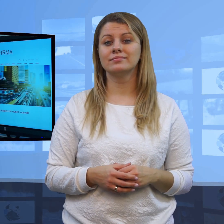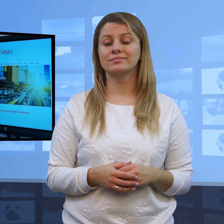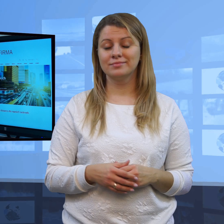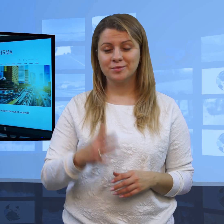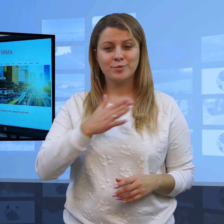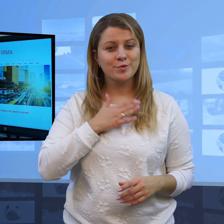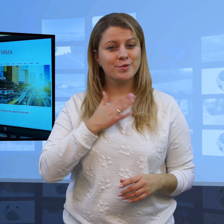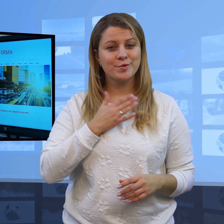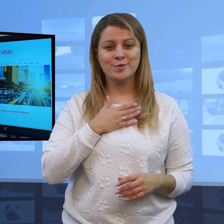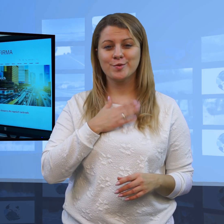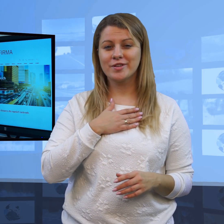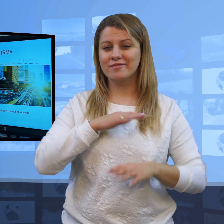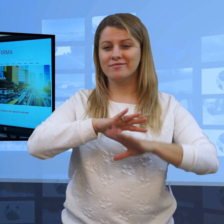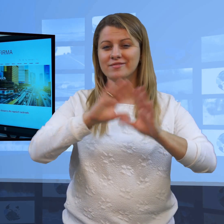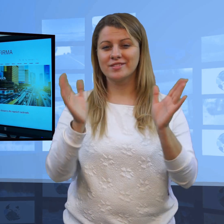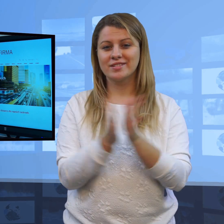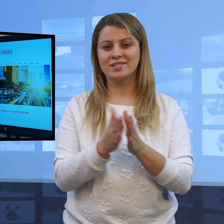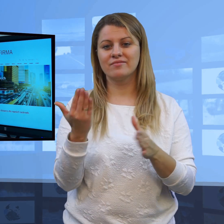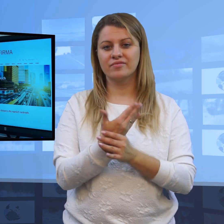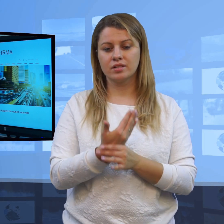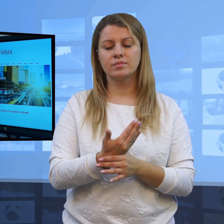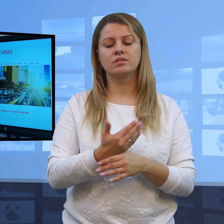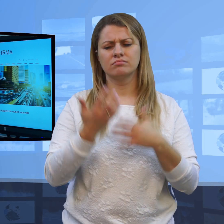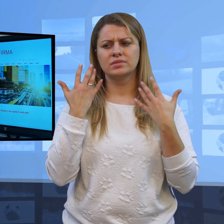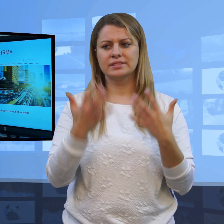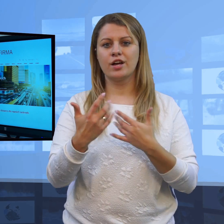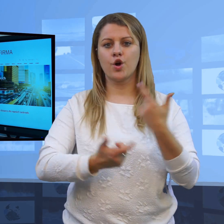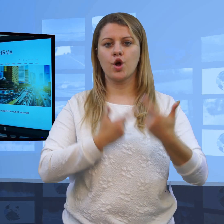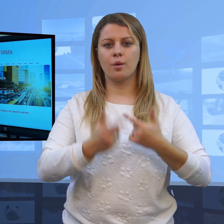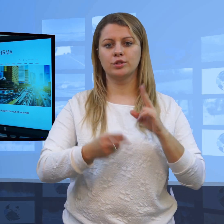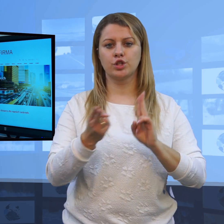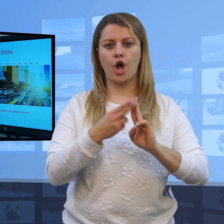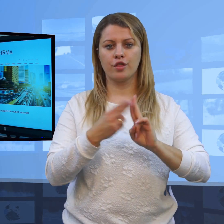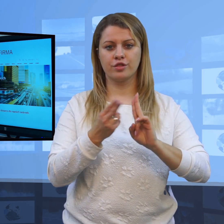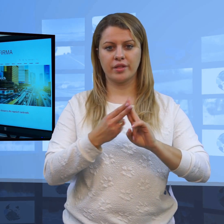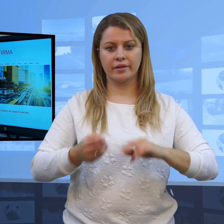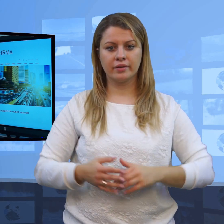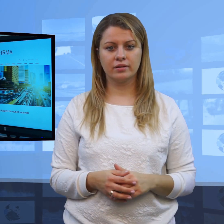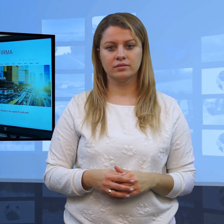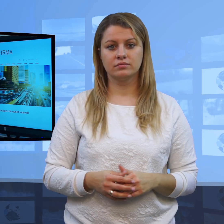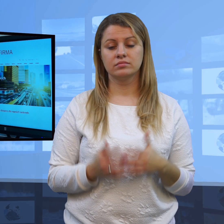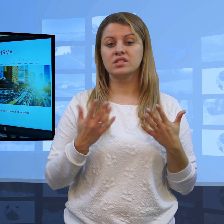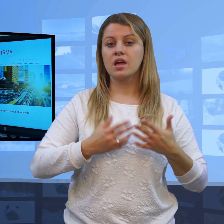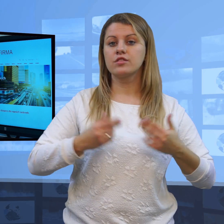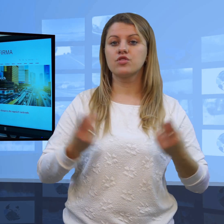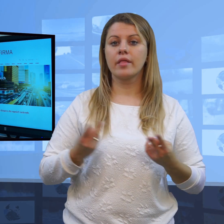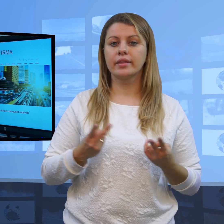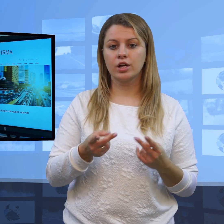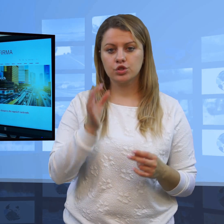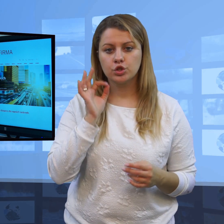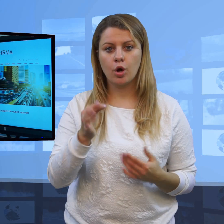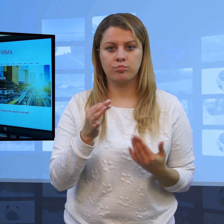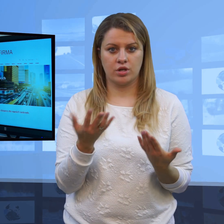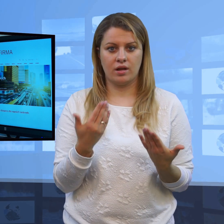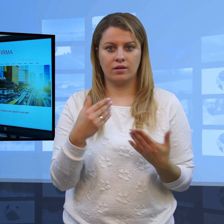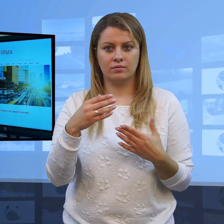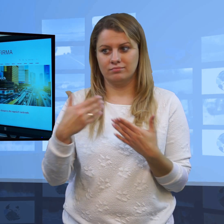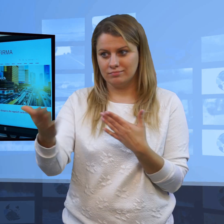Każda firma, przynajmniej z tych dużych, dba o to, żeby dobrze żyć dziennikarzami.